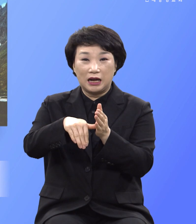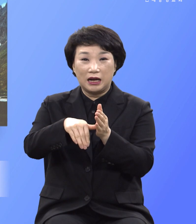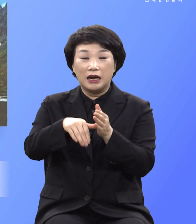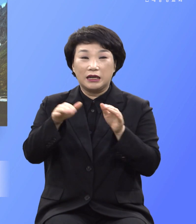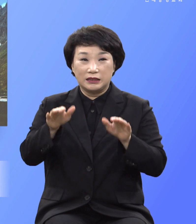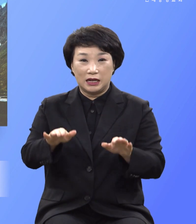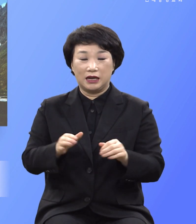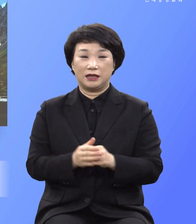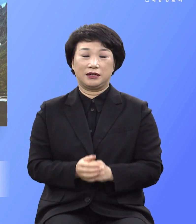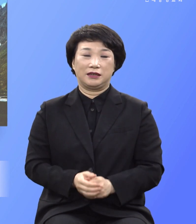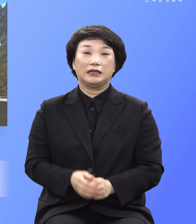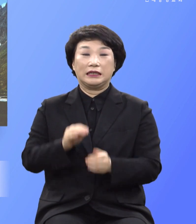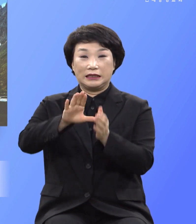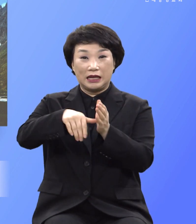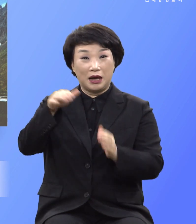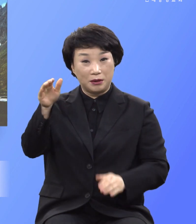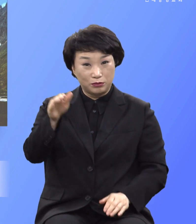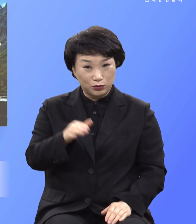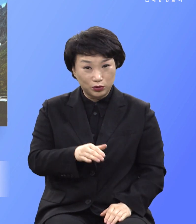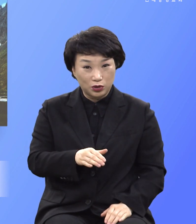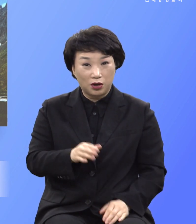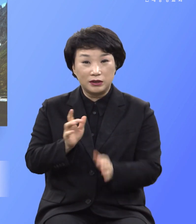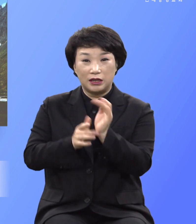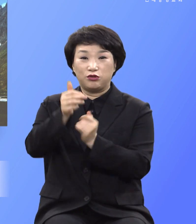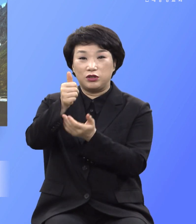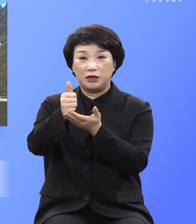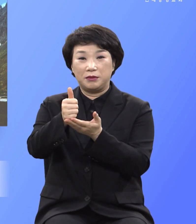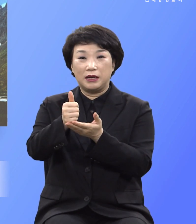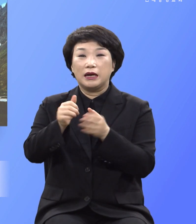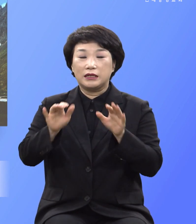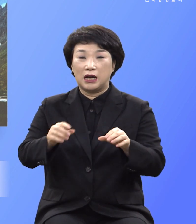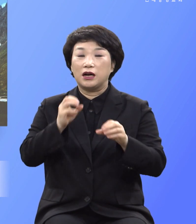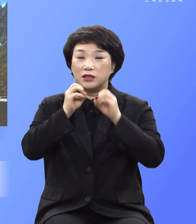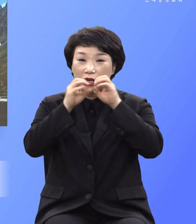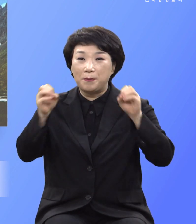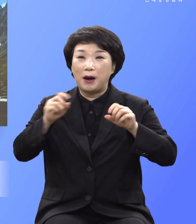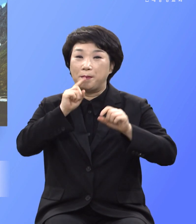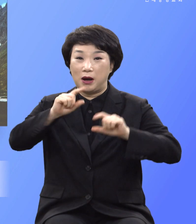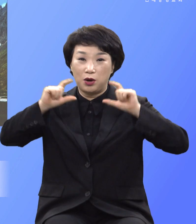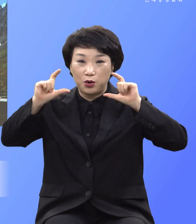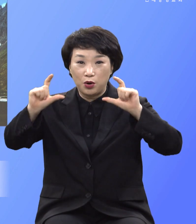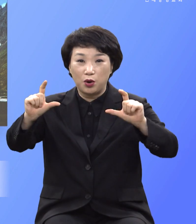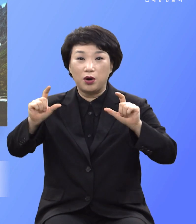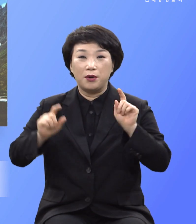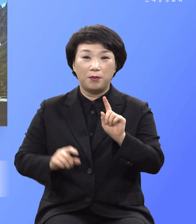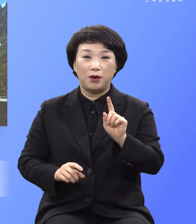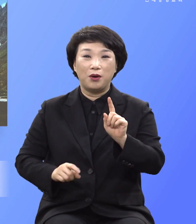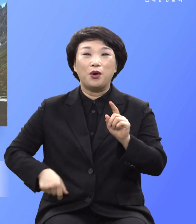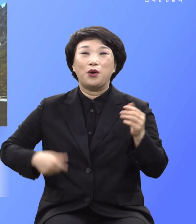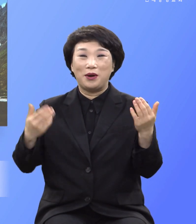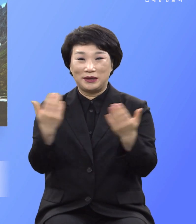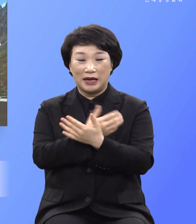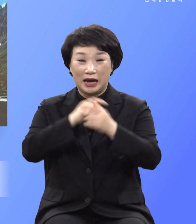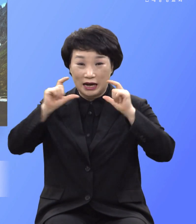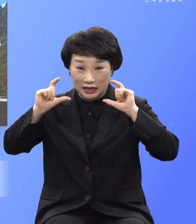이때로부터 예수께서 비로소 전파하여 가라사대 회개하라